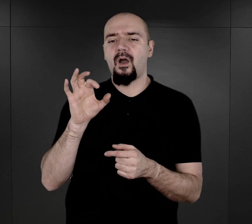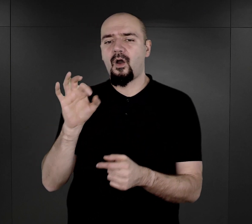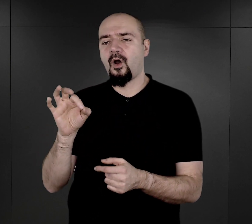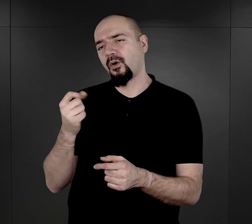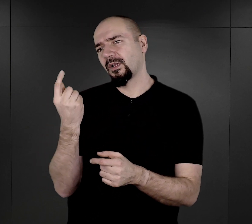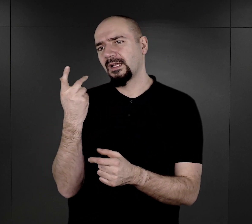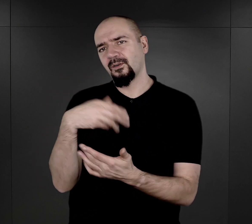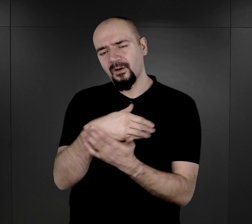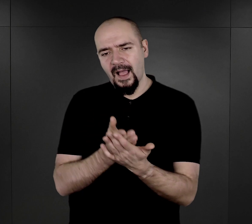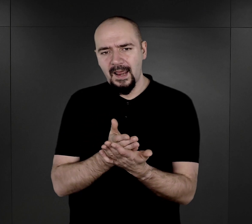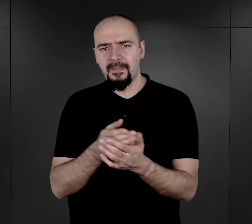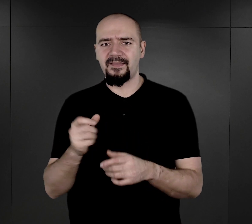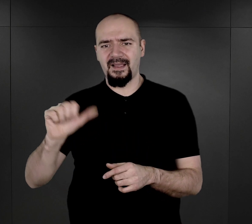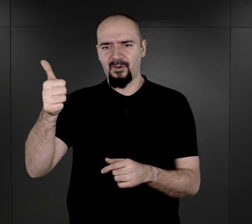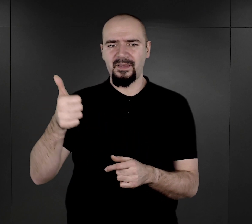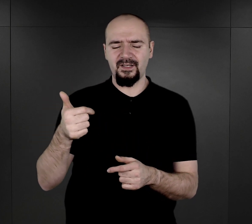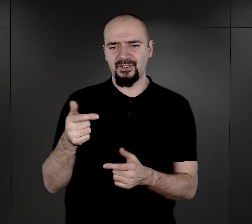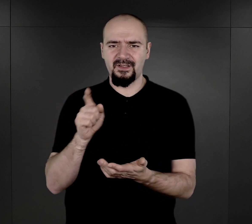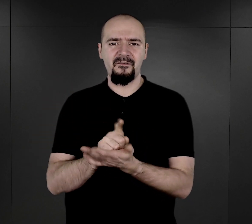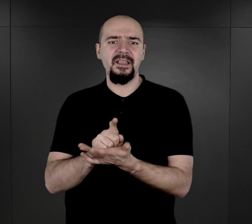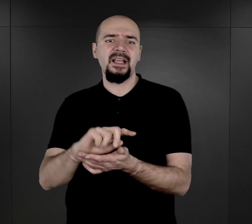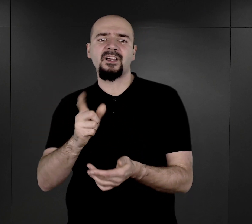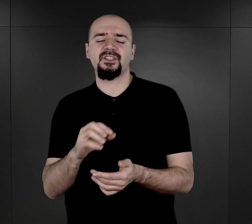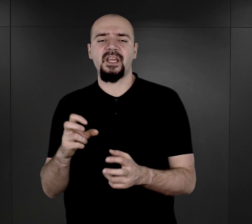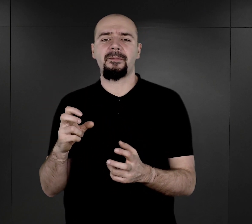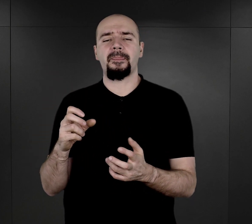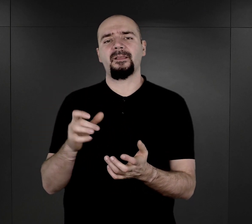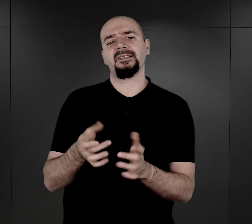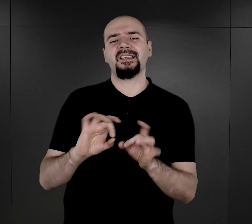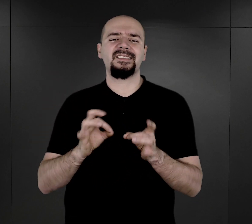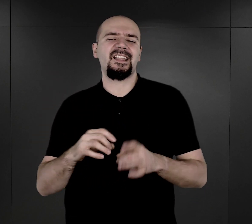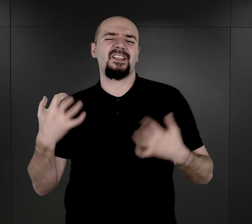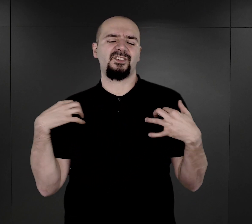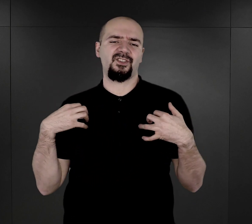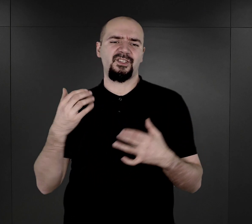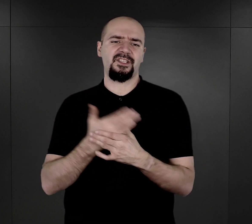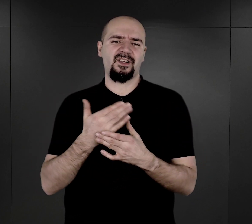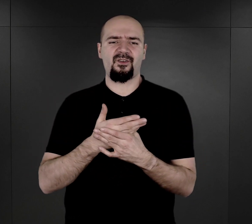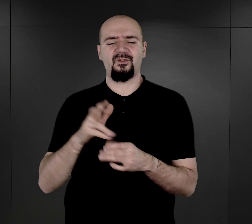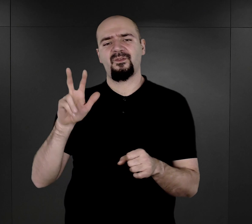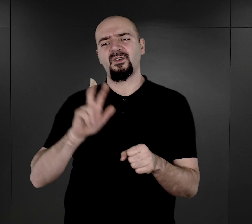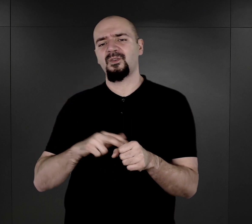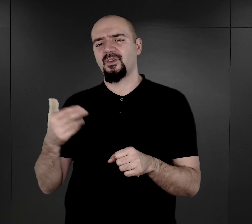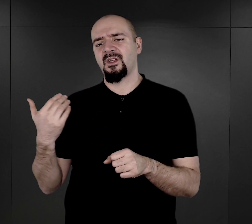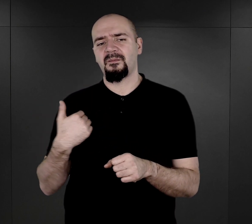takich elementów. Pierwszy wynika ze stylu życia Romów, który opierał się właśnie na takim